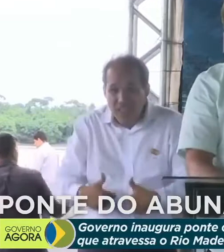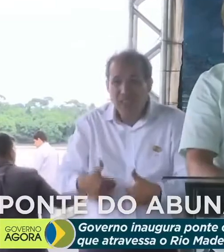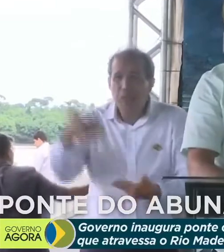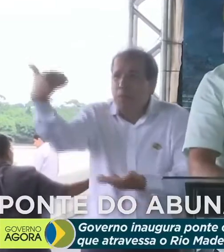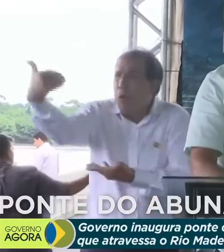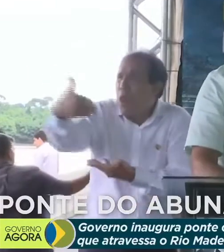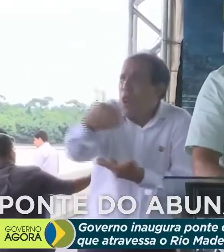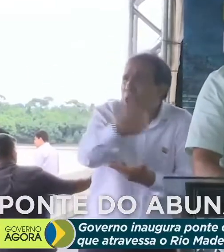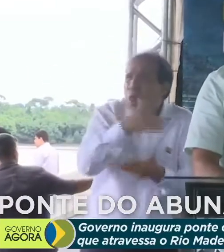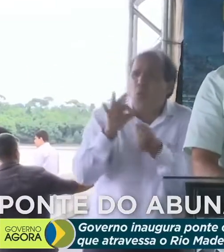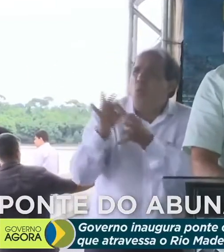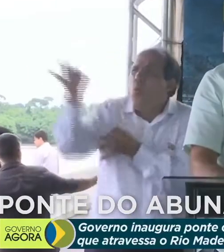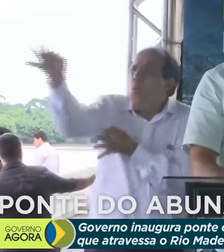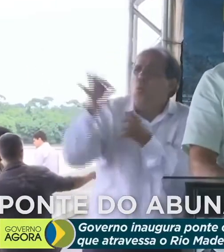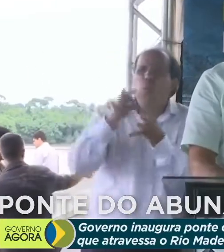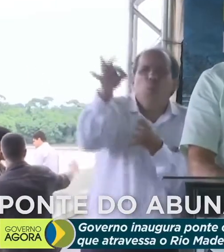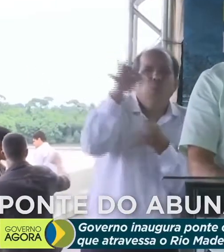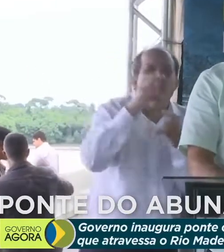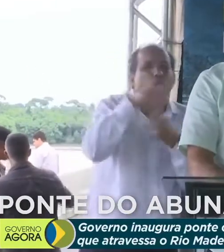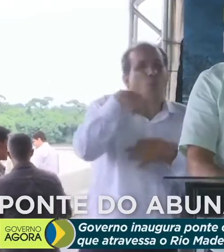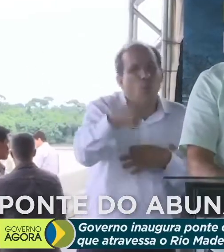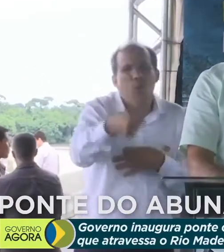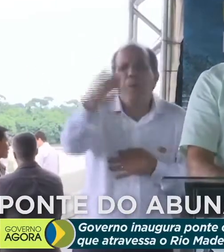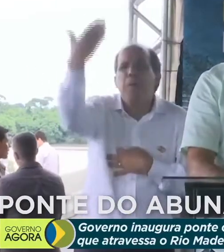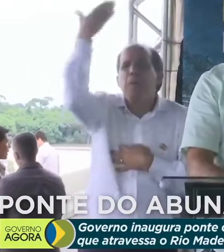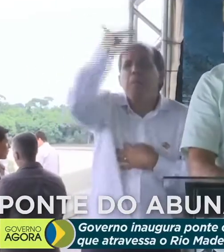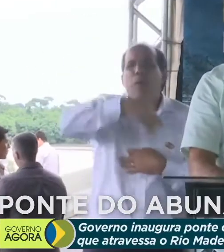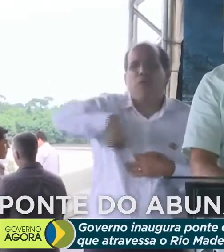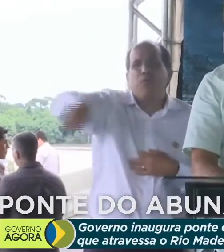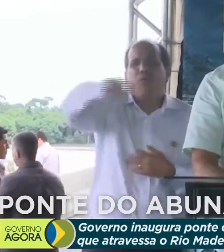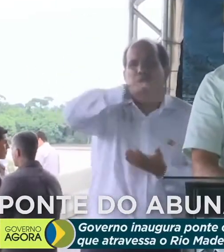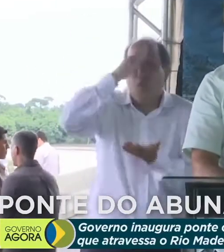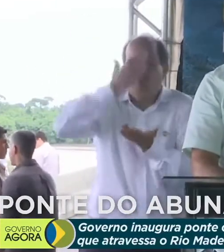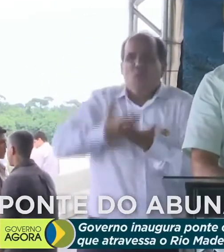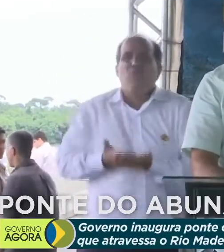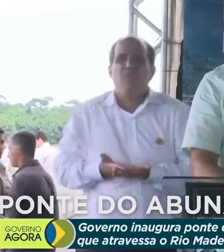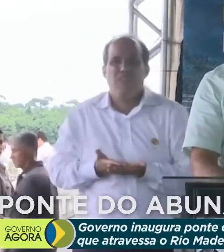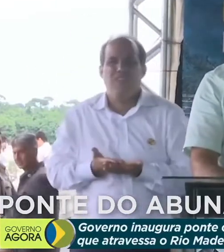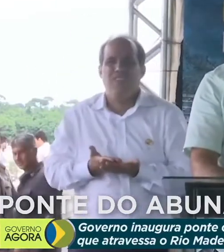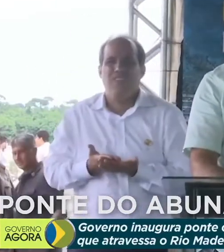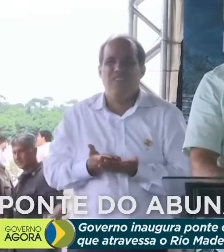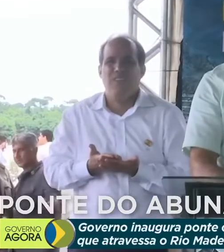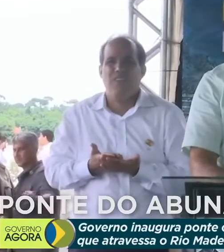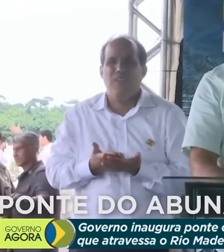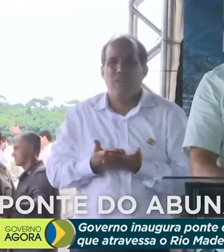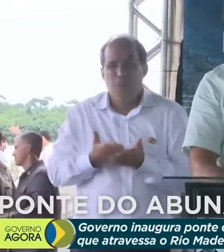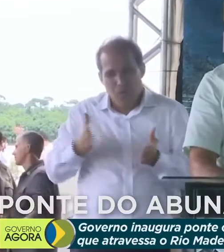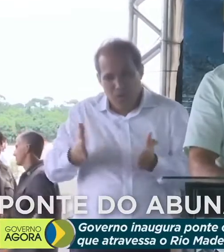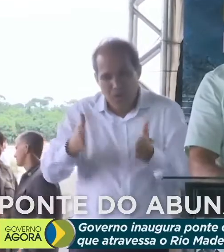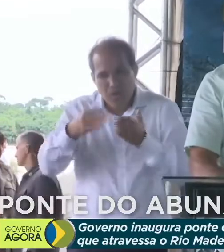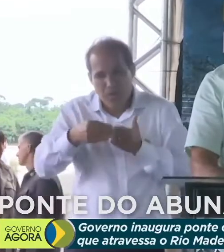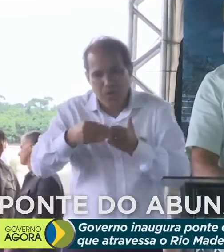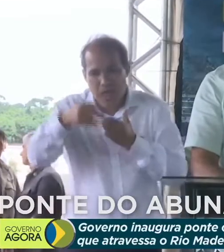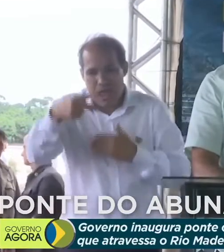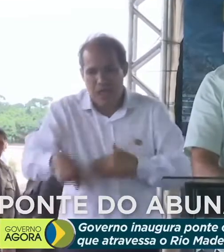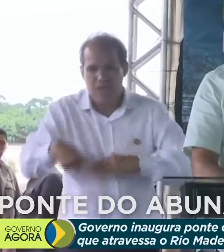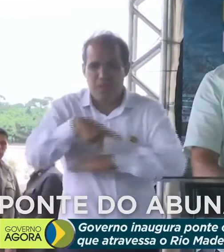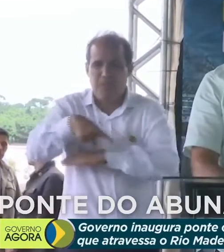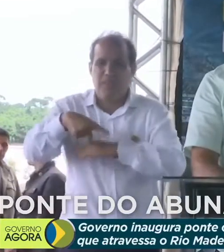locais mais distantes, é uma prova que vocês confiam no destino desse país.